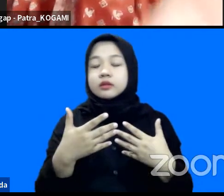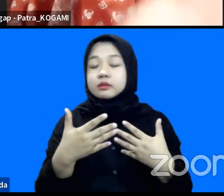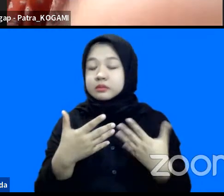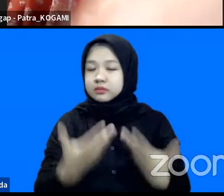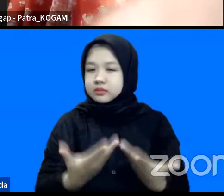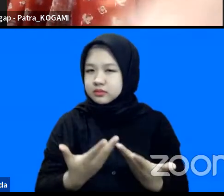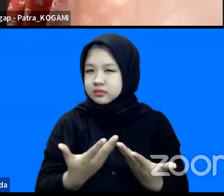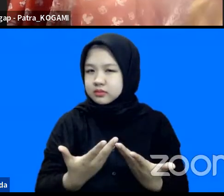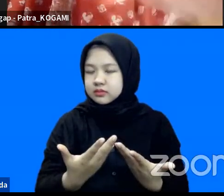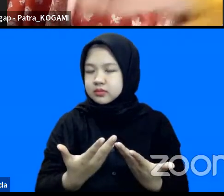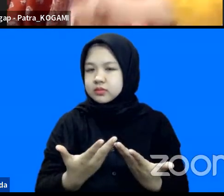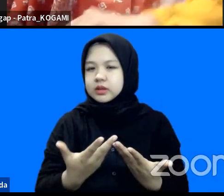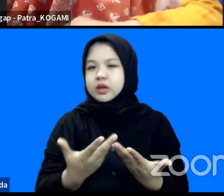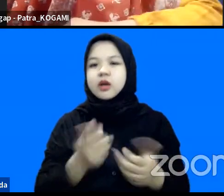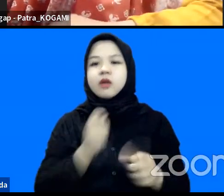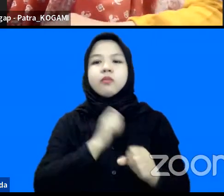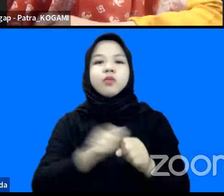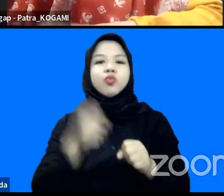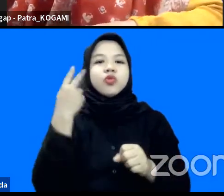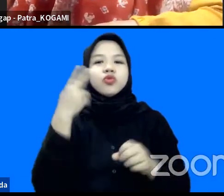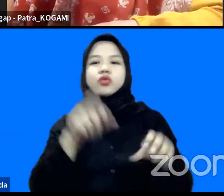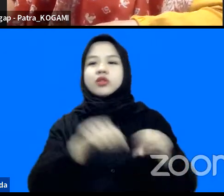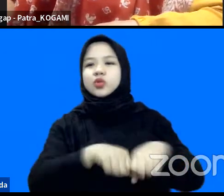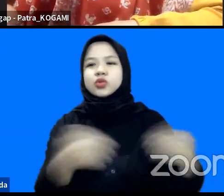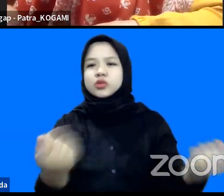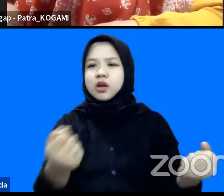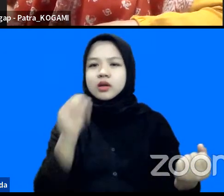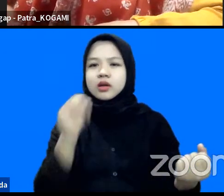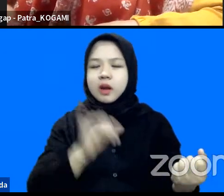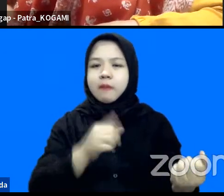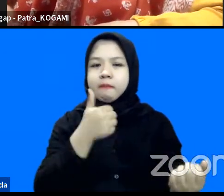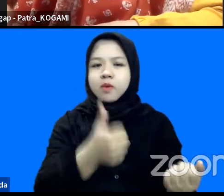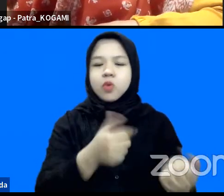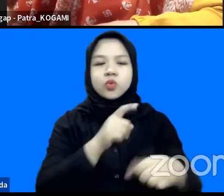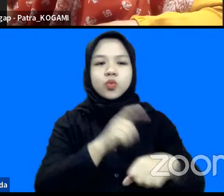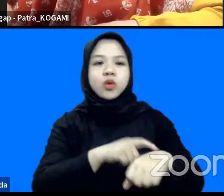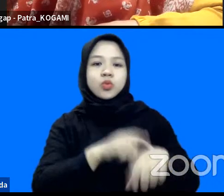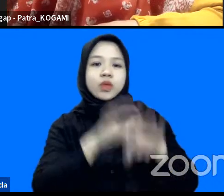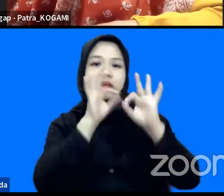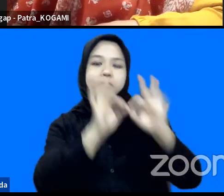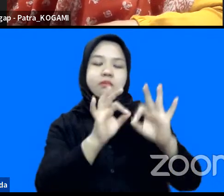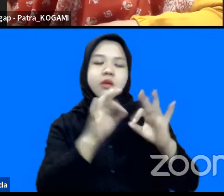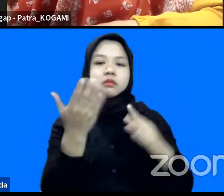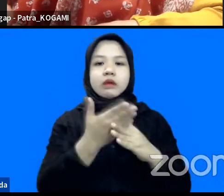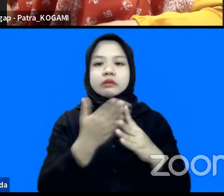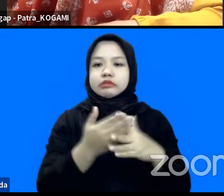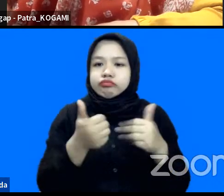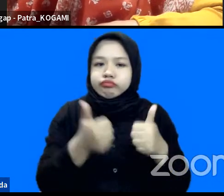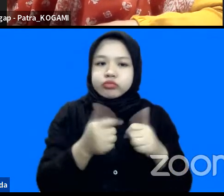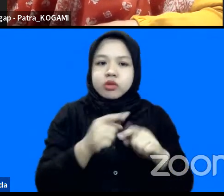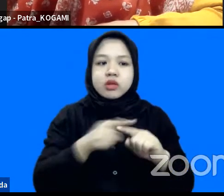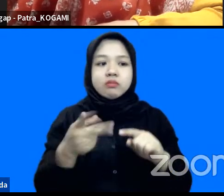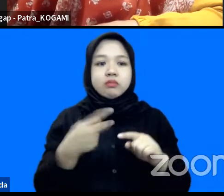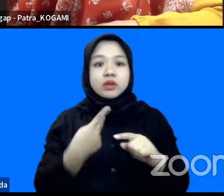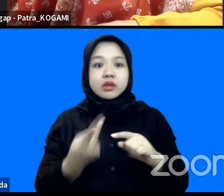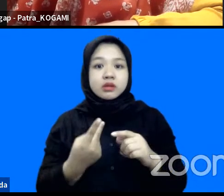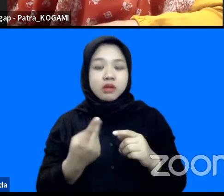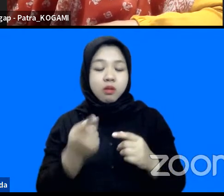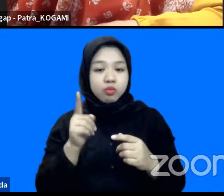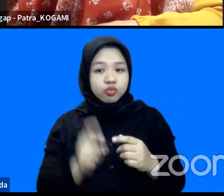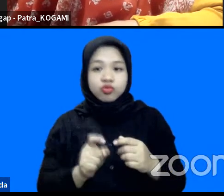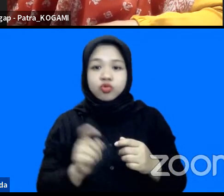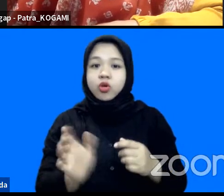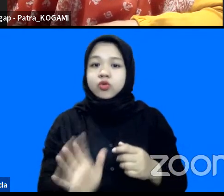made to be destroyed ya itu juga bagus bisa real time lebih accessible tetapi apakah kita berarti tidak memerlukan